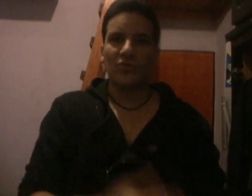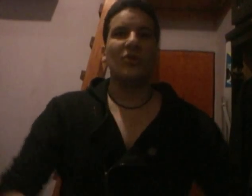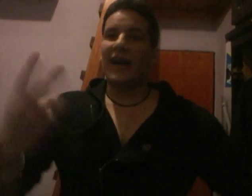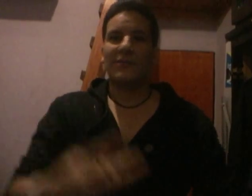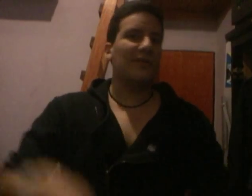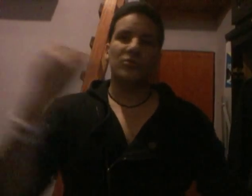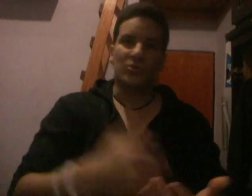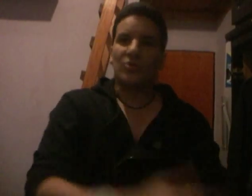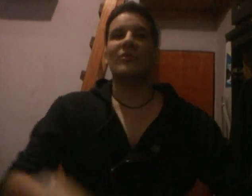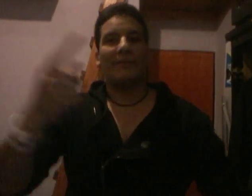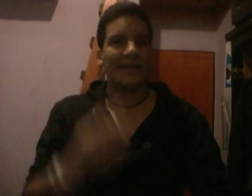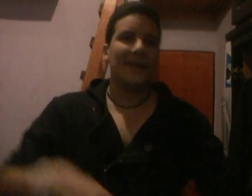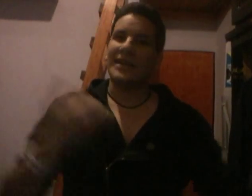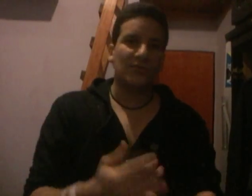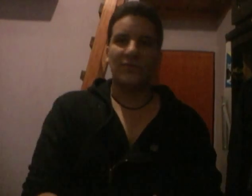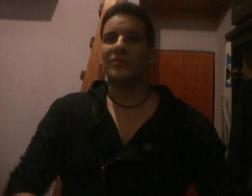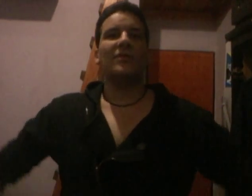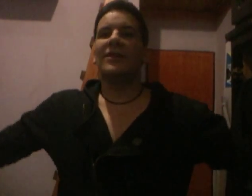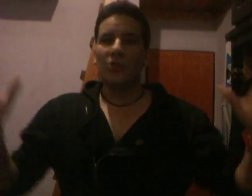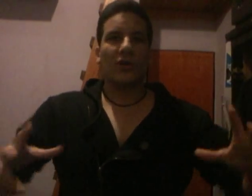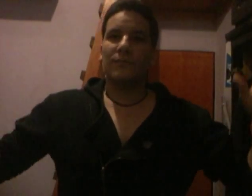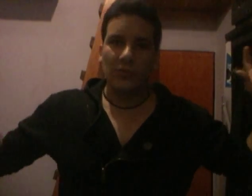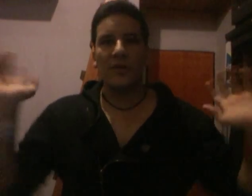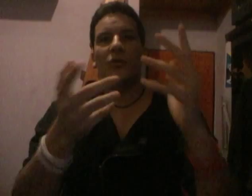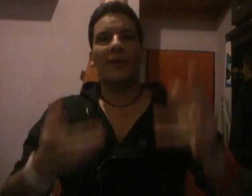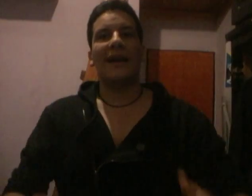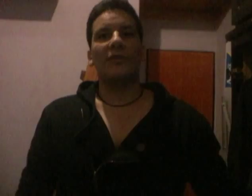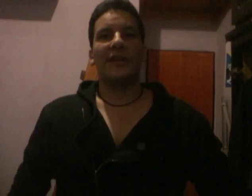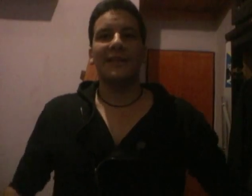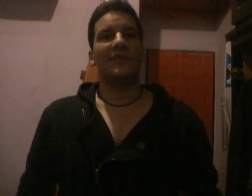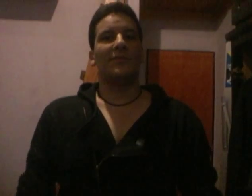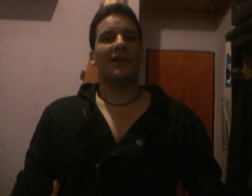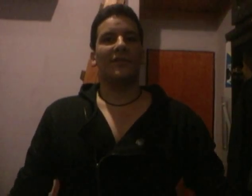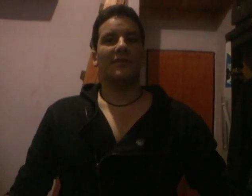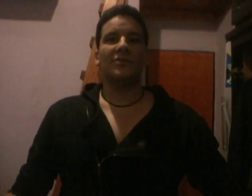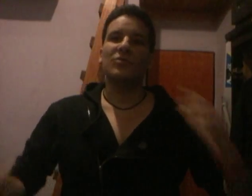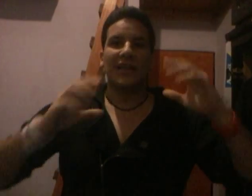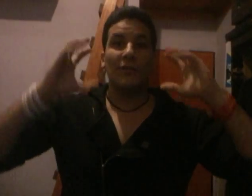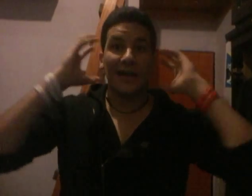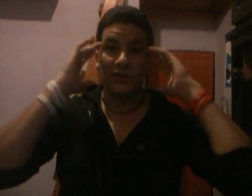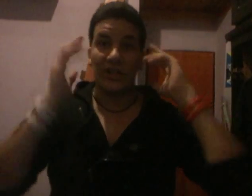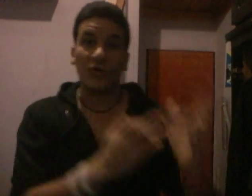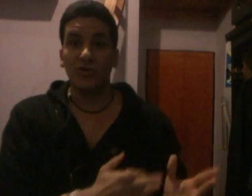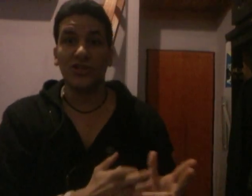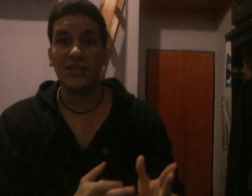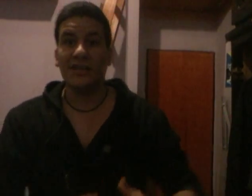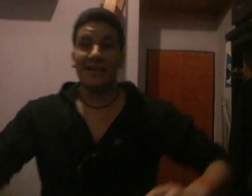tu, tu, a Iron Man 2, tu, tu, Capitán América, tu, tu, tu, tu, todo, pum, los Vengadores, y ahí te meten los Vengadores. Entonces vos ya los Vengadores, ya los conocés, ya